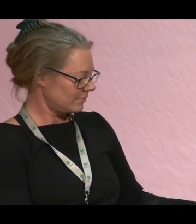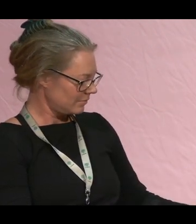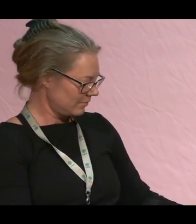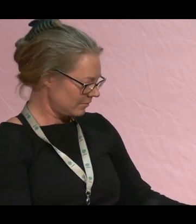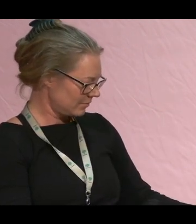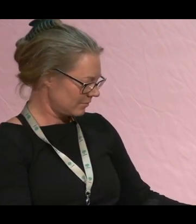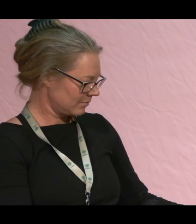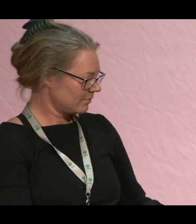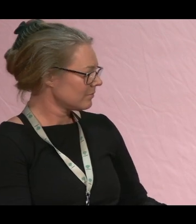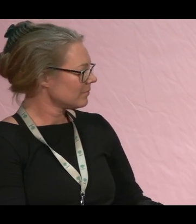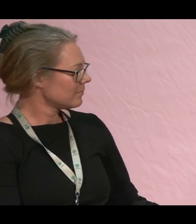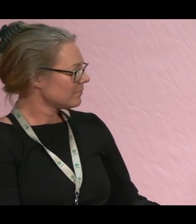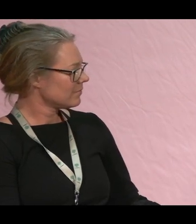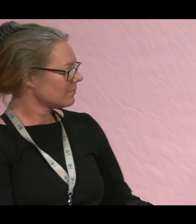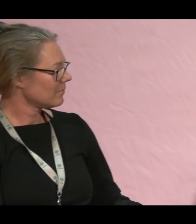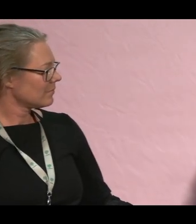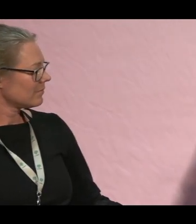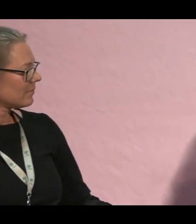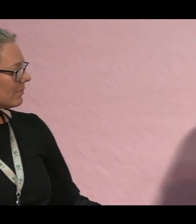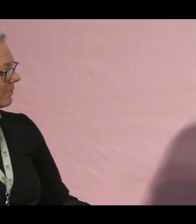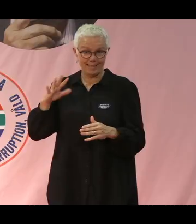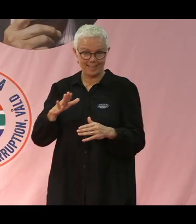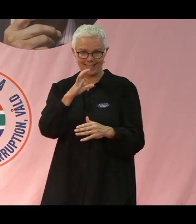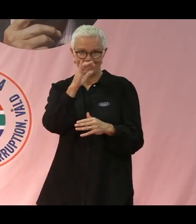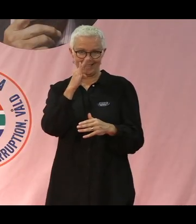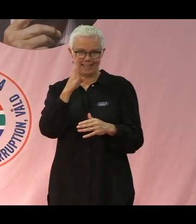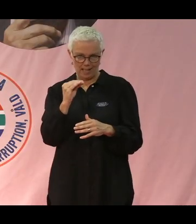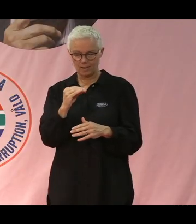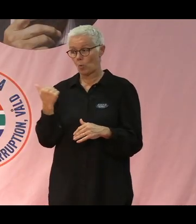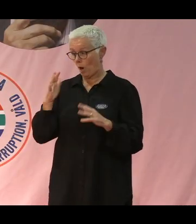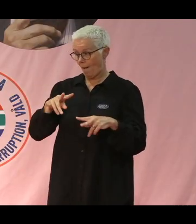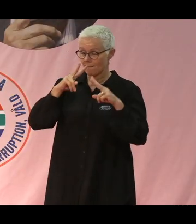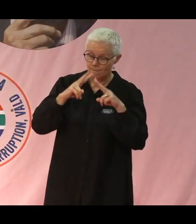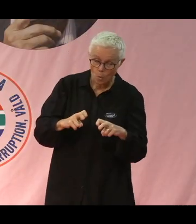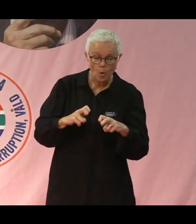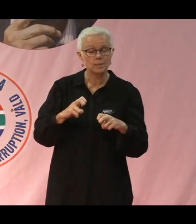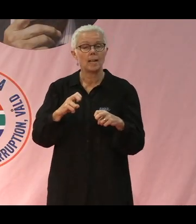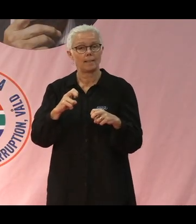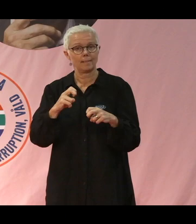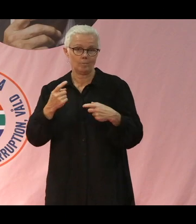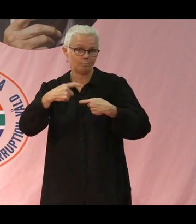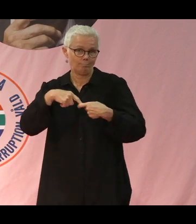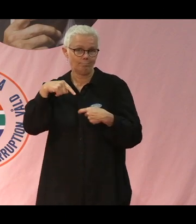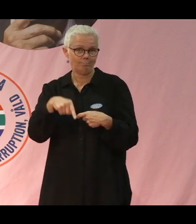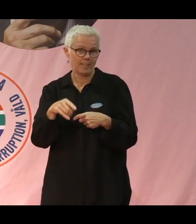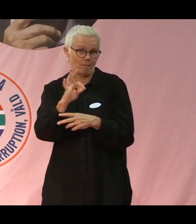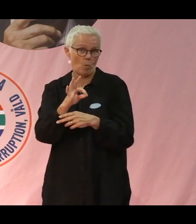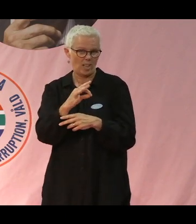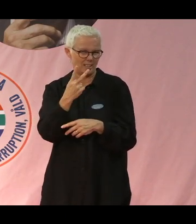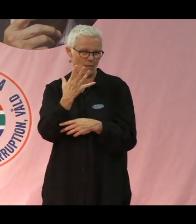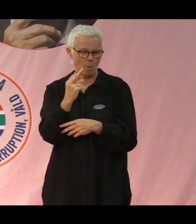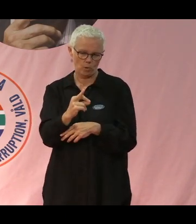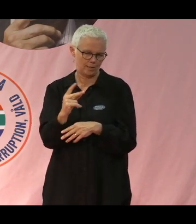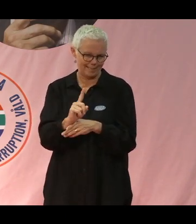Bisånsmyndighetens sida och har forskat och arbetat internationellt med de här frågorna i 25 års tid och framförallt i